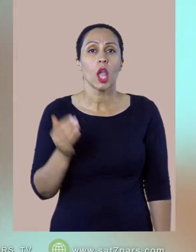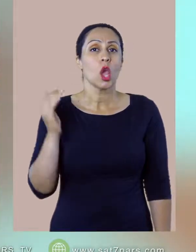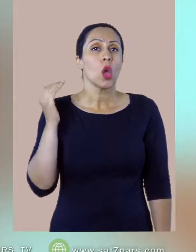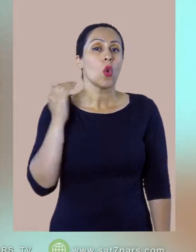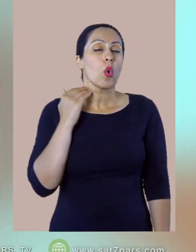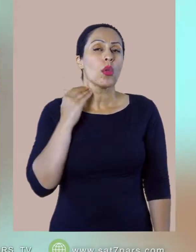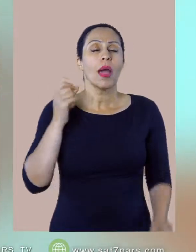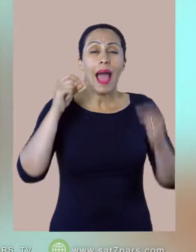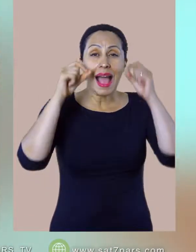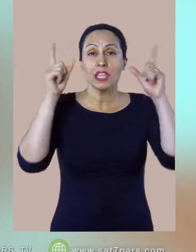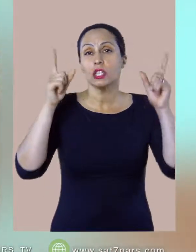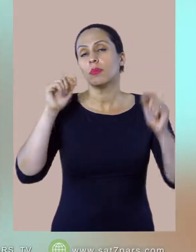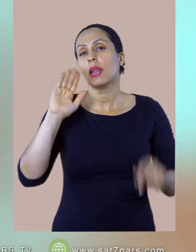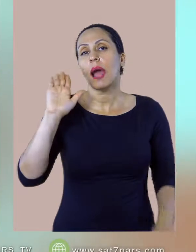بزرگ و عجب قریب هم نمود ولی درها